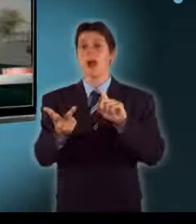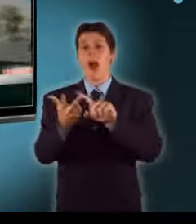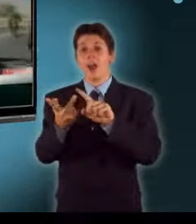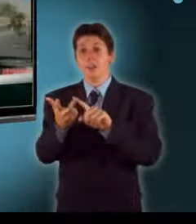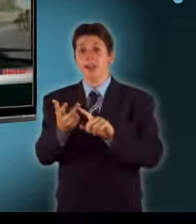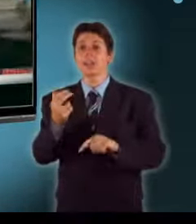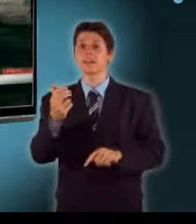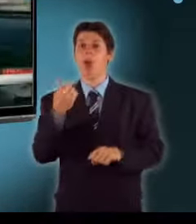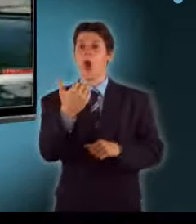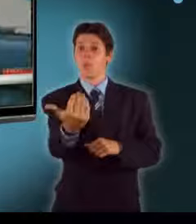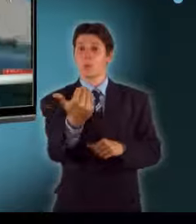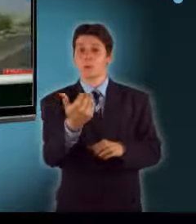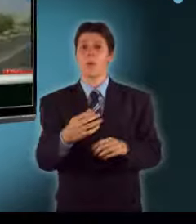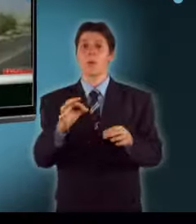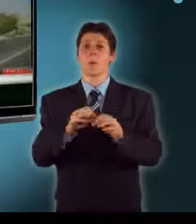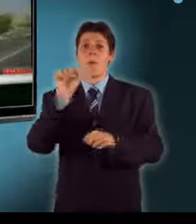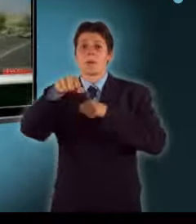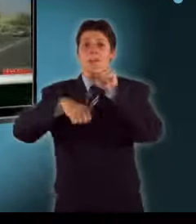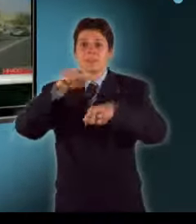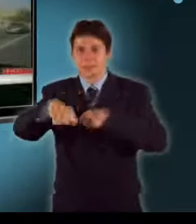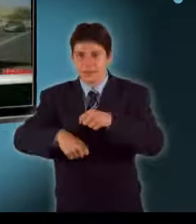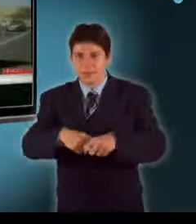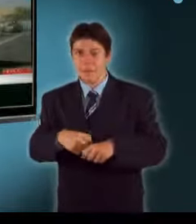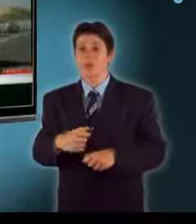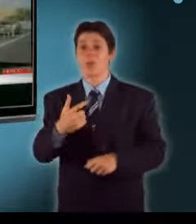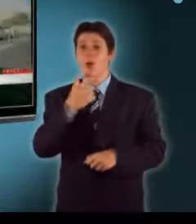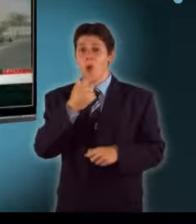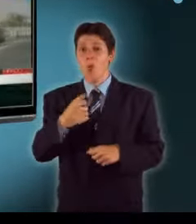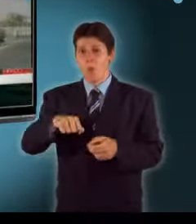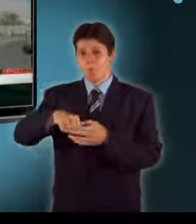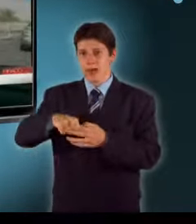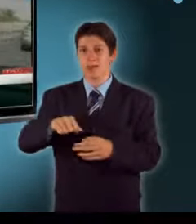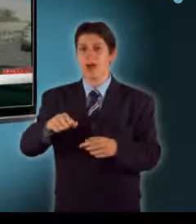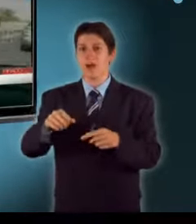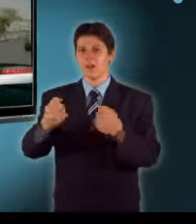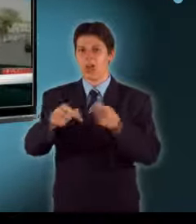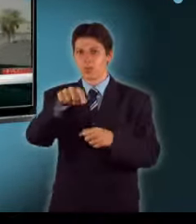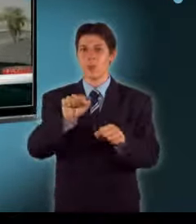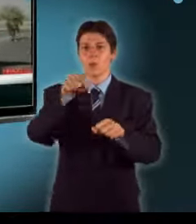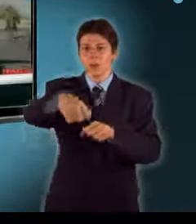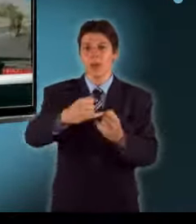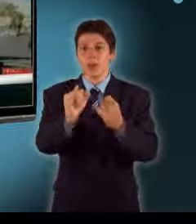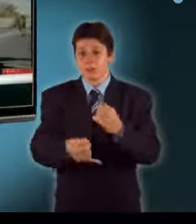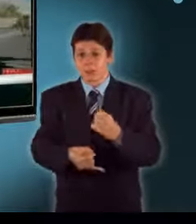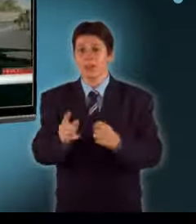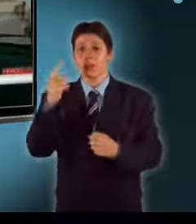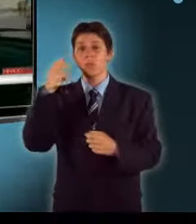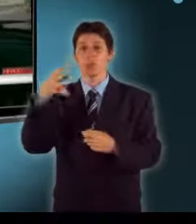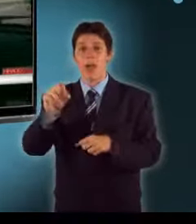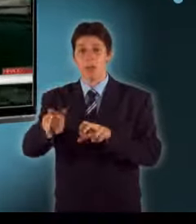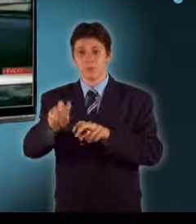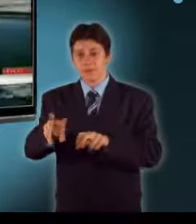A ló patája betörte a szélvédőt, de tovább tudott futni. A sofőr ugyanis, amikor észrevette a közeledő állatokat,